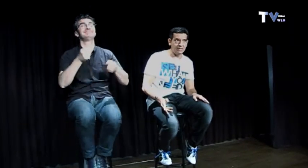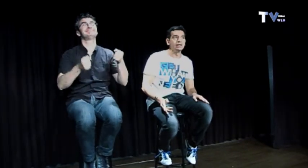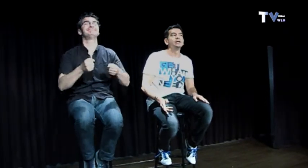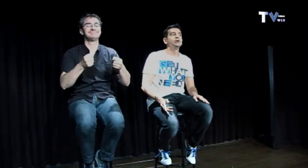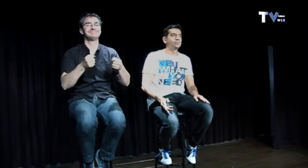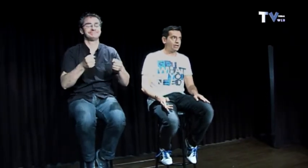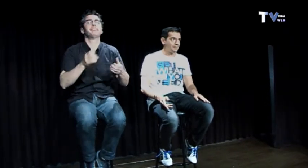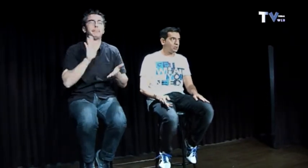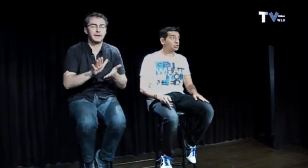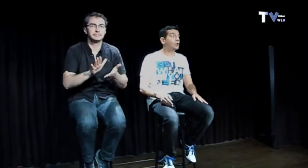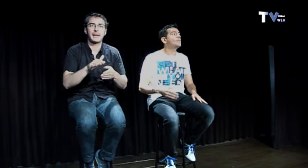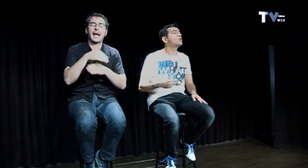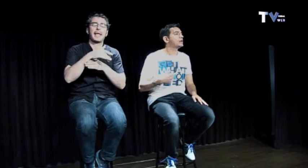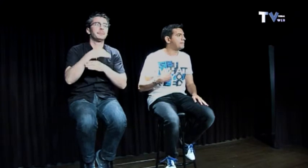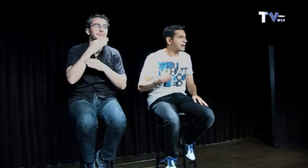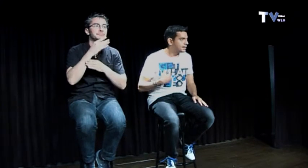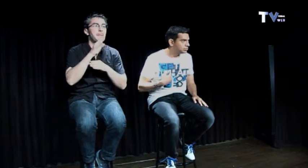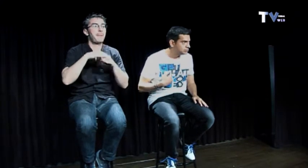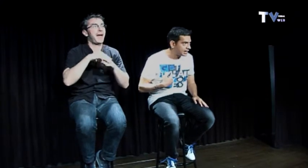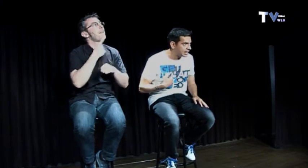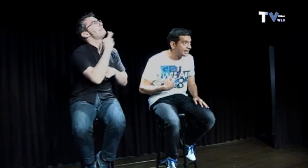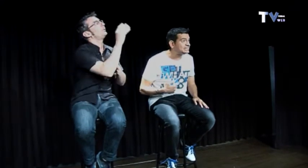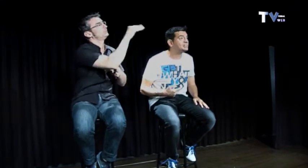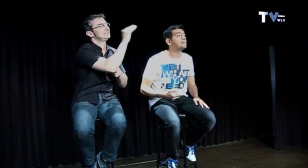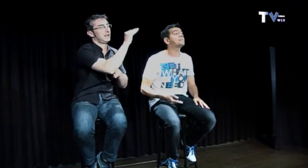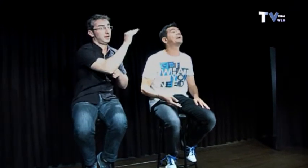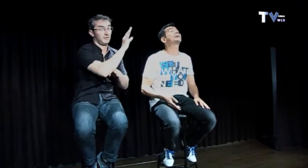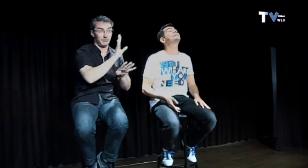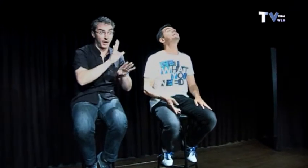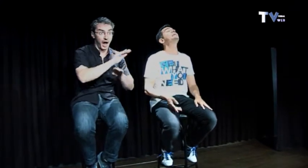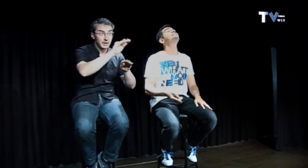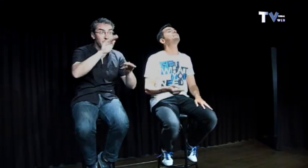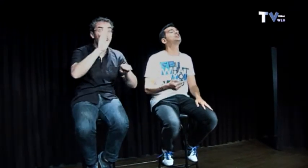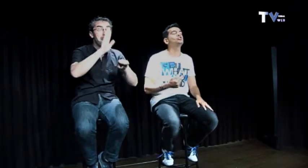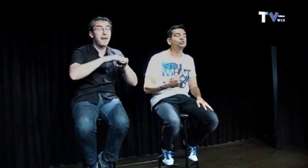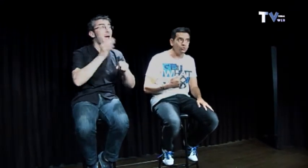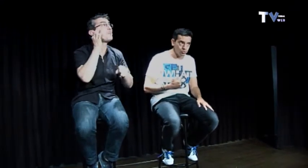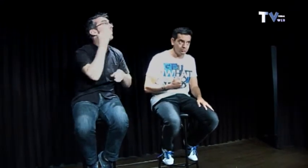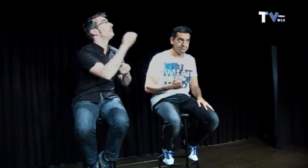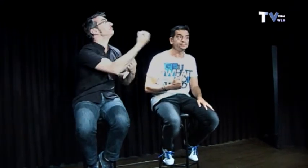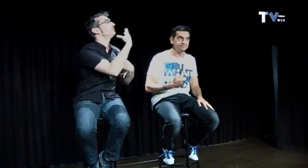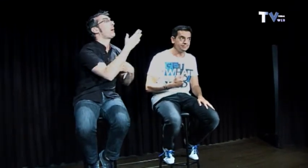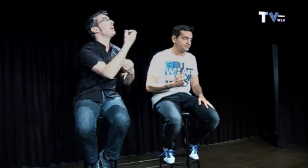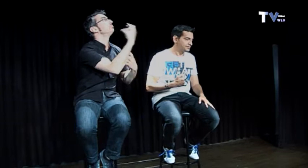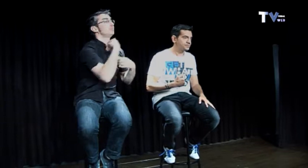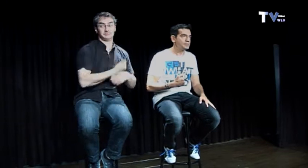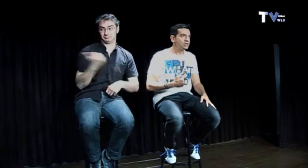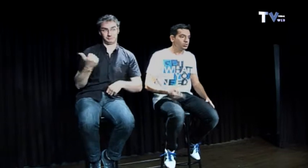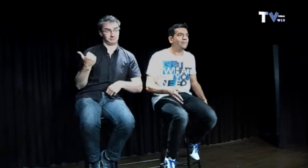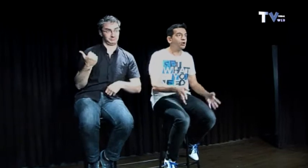porque amigos cuando mujer para preguntar es siempre para que te enteres tú tú a lo